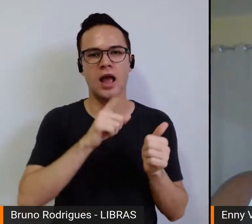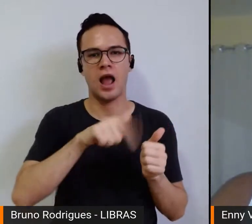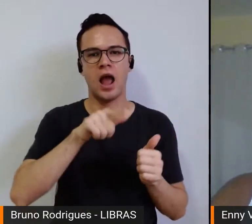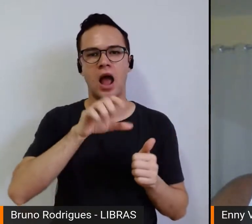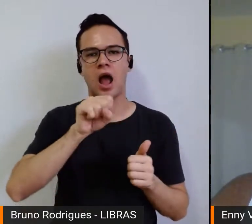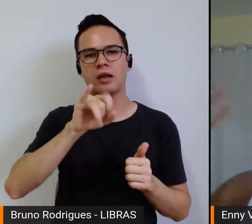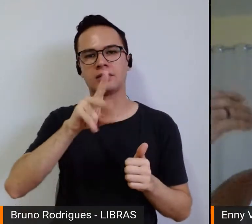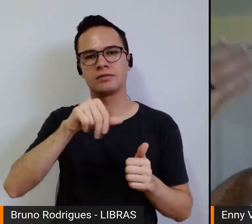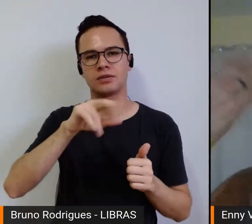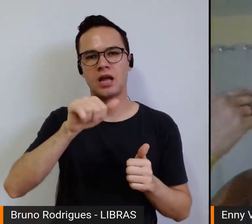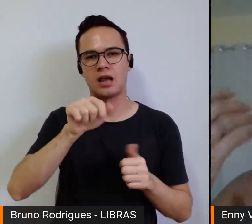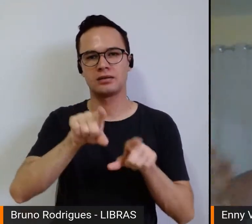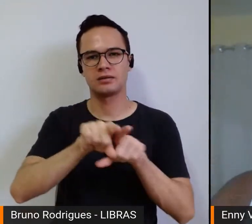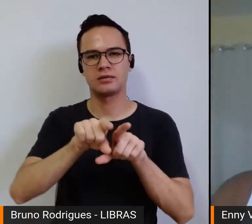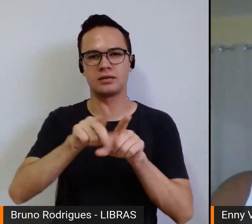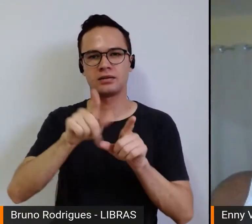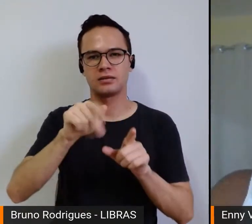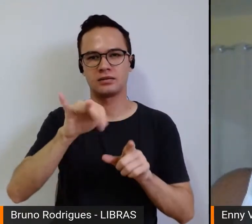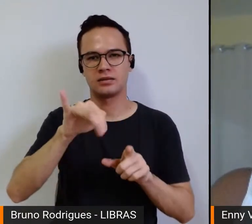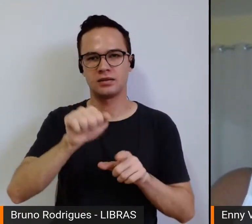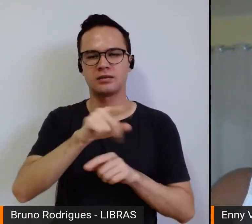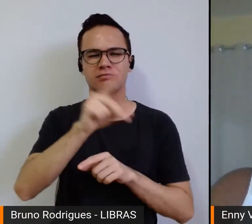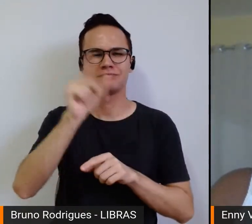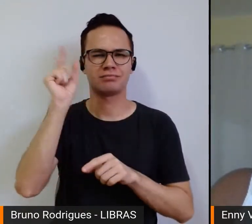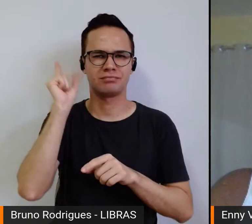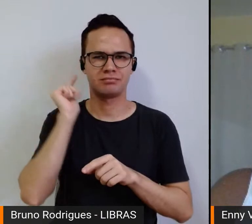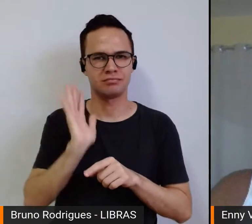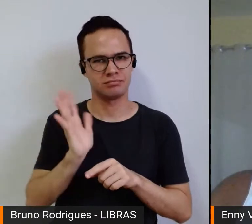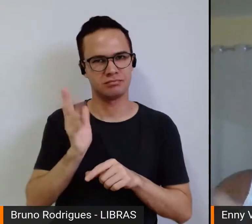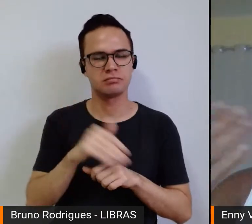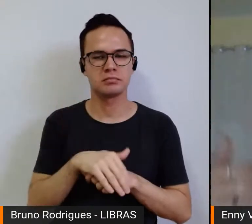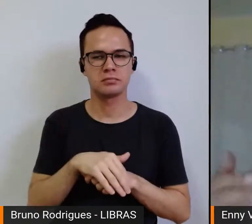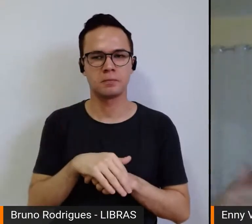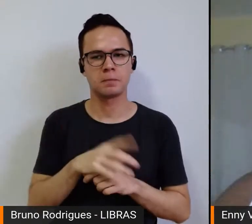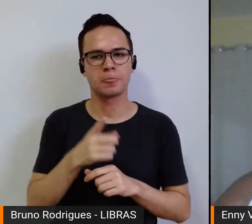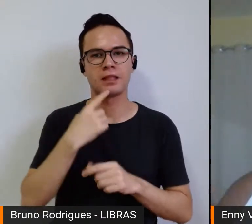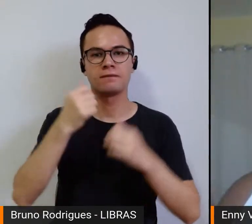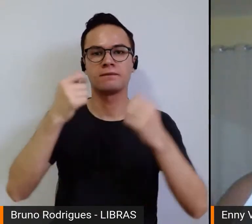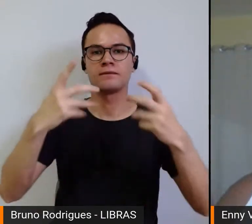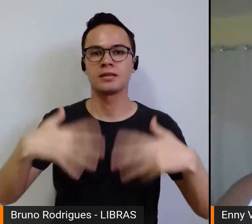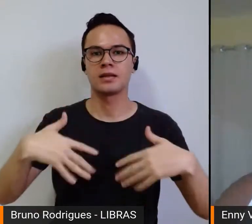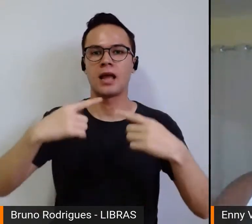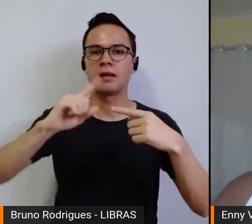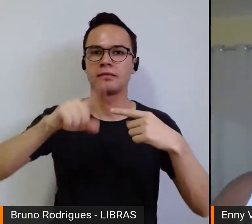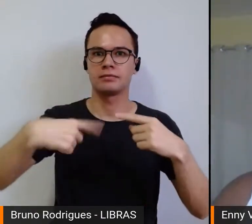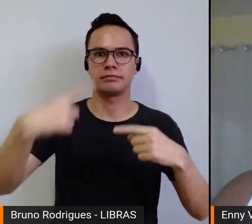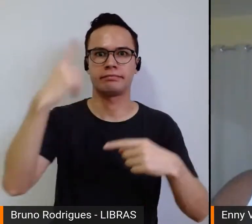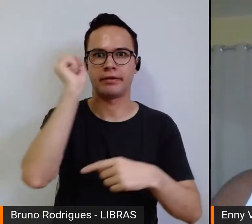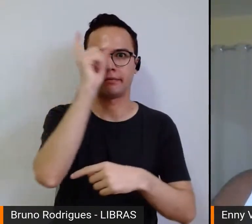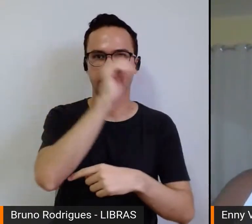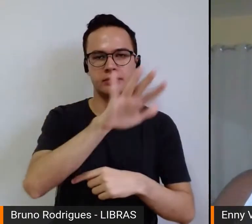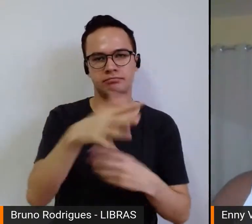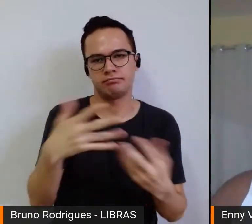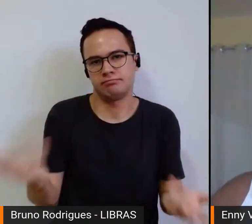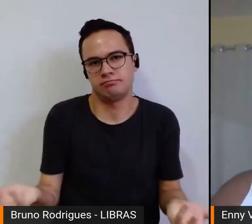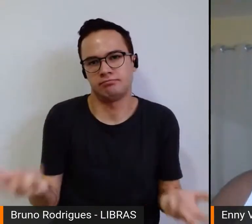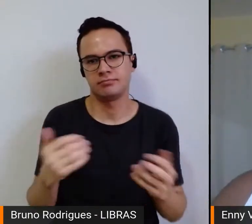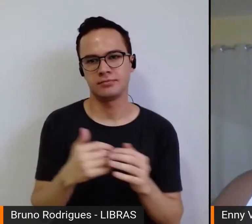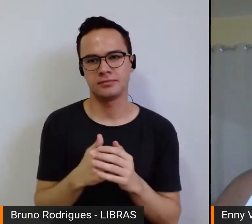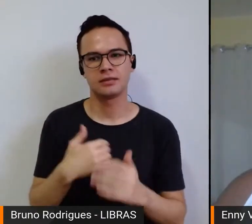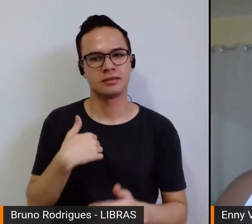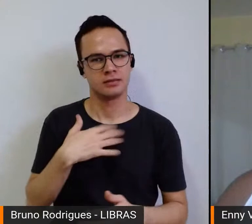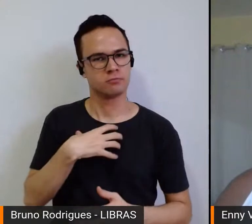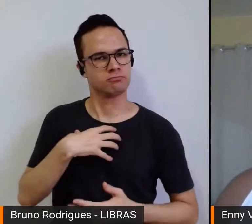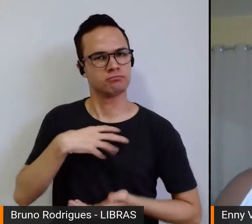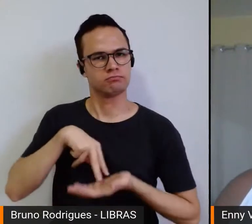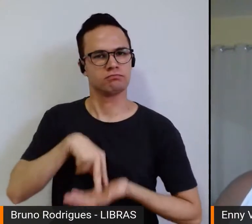Kátia desde um tempo, né, e falar depois da Silvana já é um desafio, mas, enfim, eu estou aqui